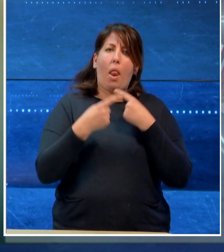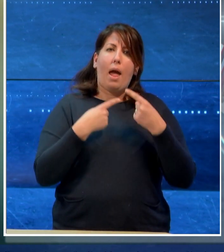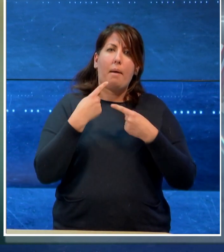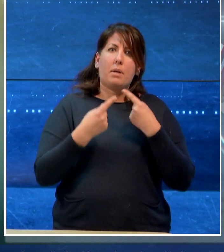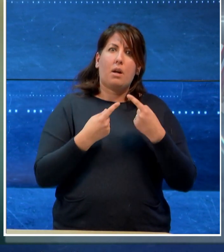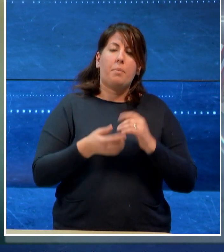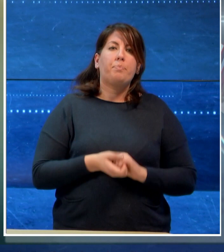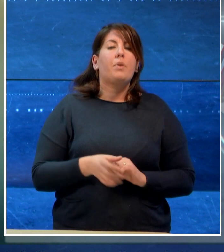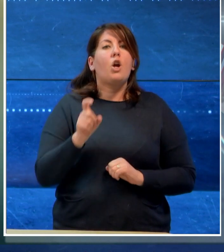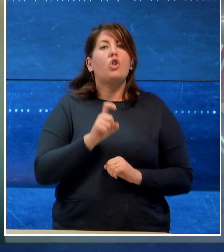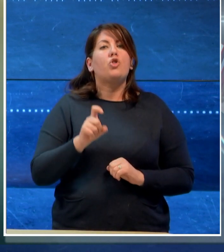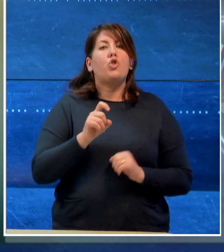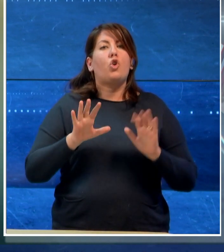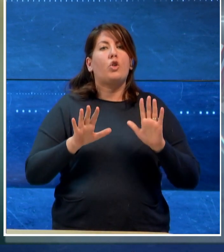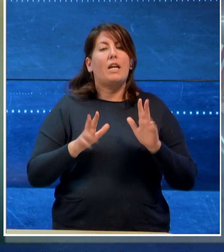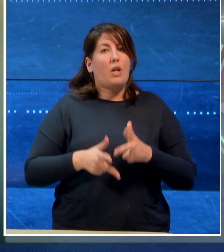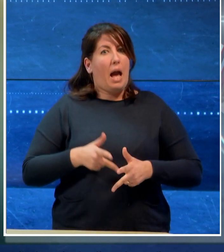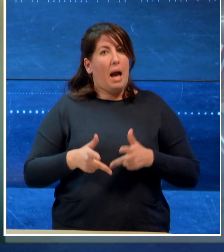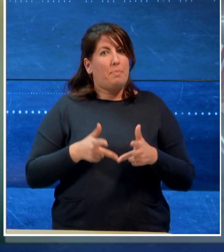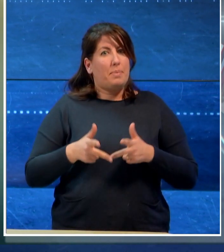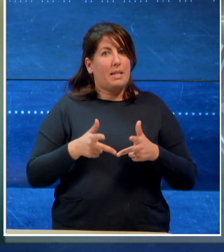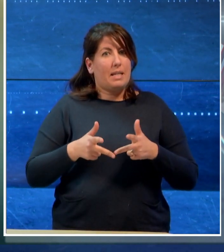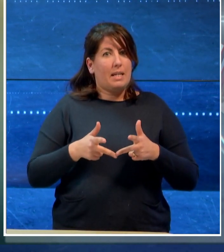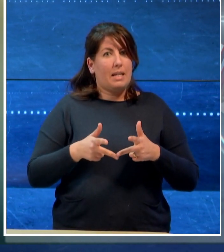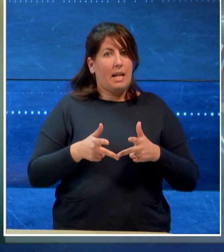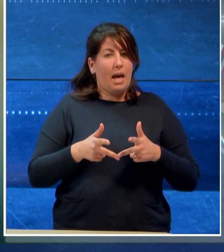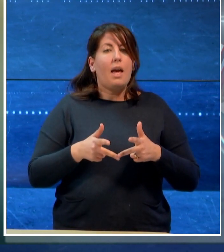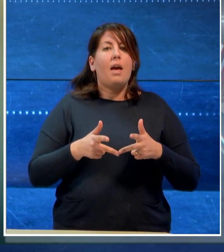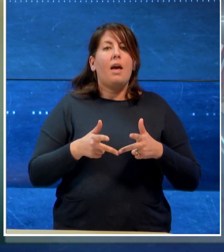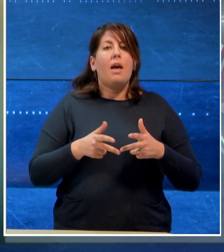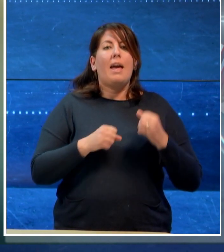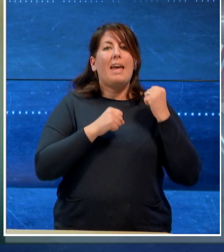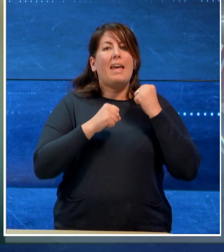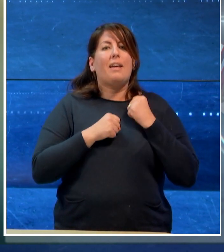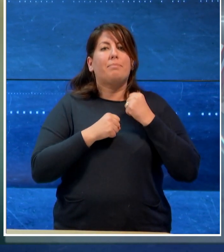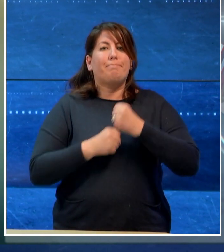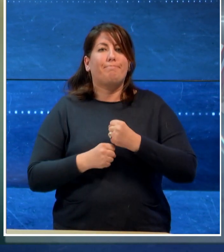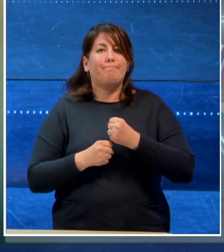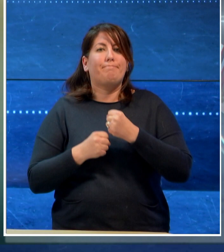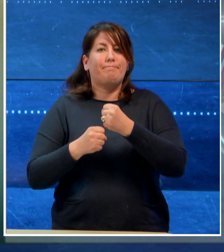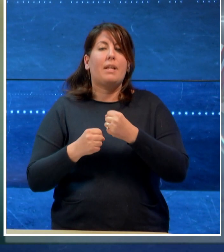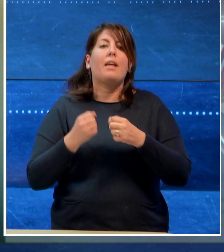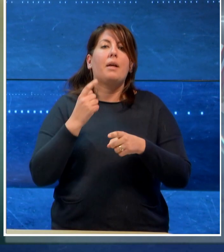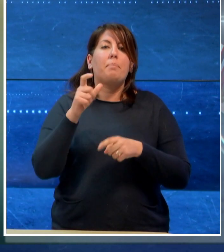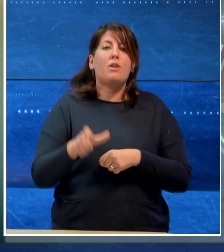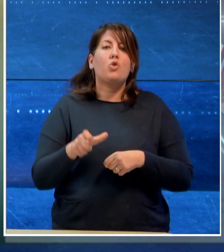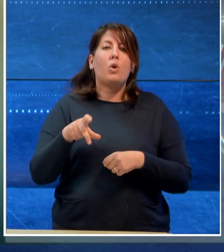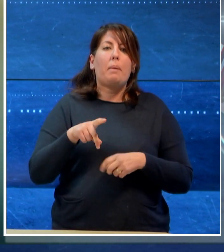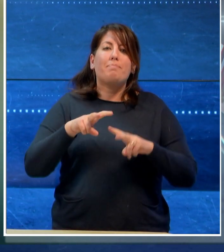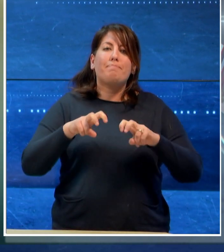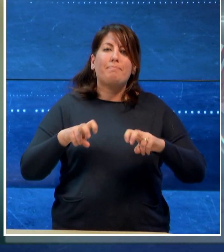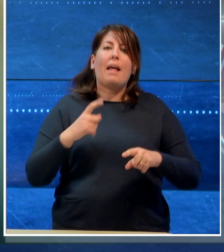Il 10 aprile verrà conferito l'incarico al perito incaricato di svolgere l'accertamento.